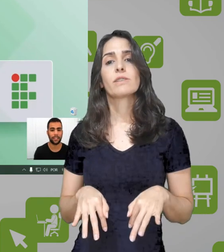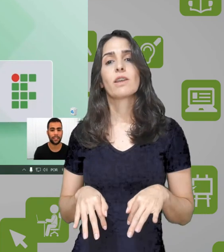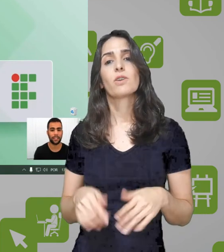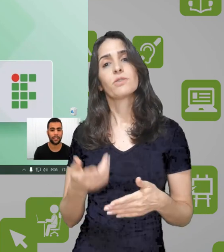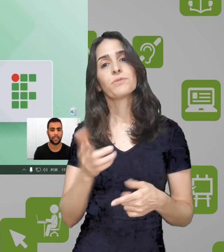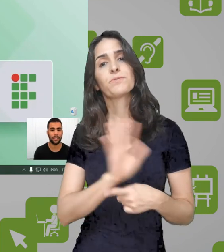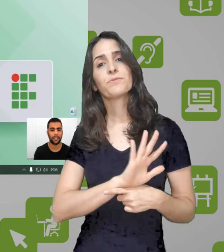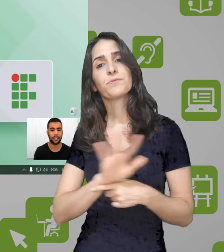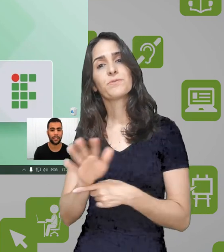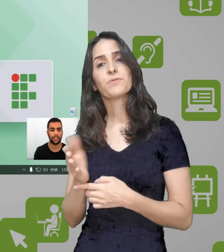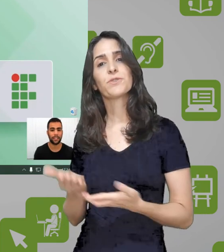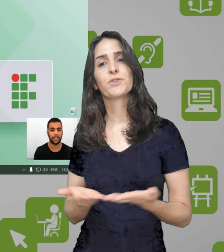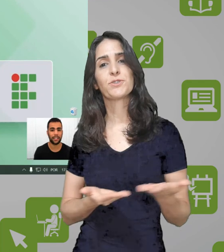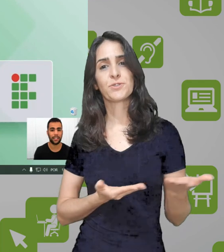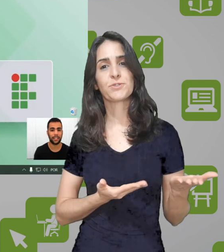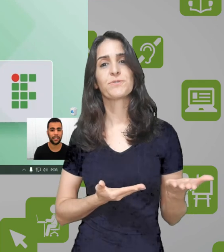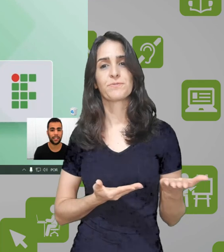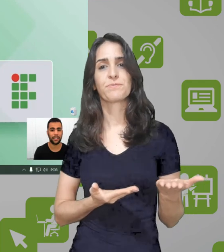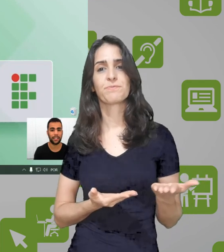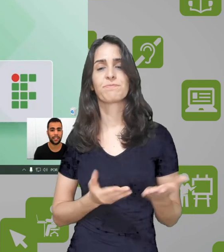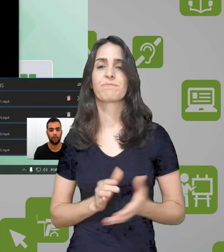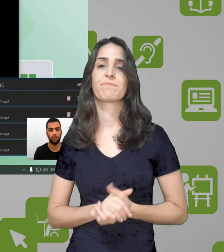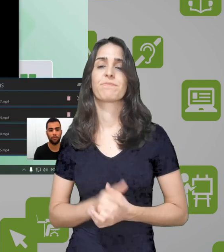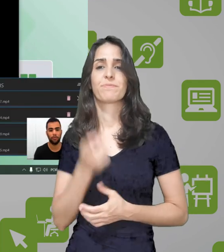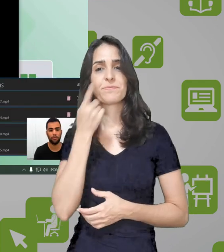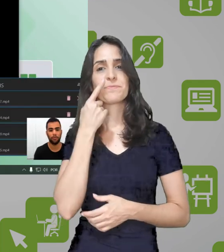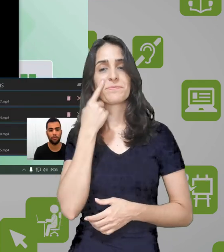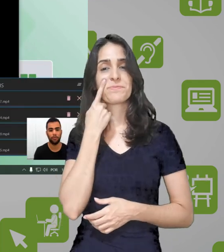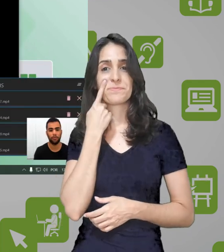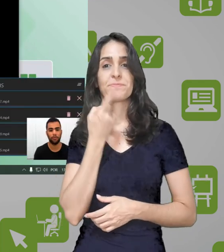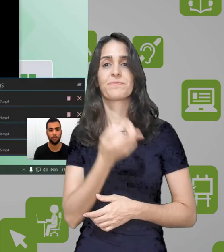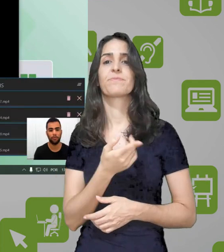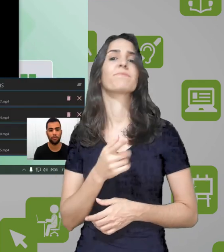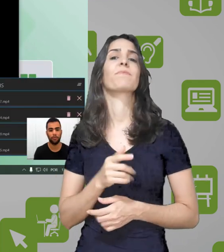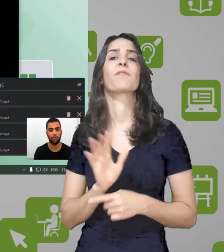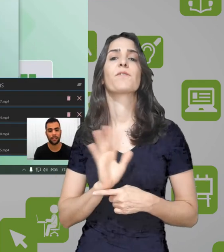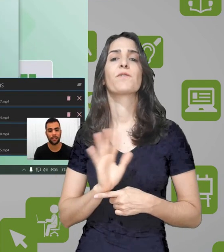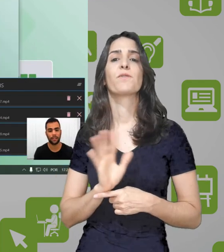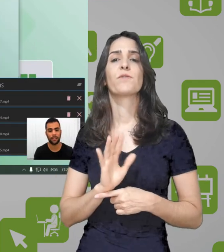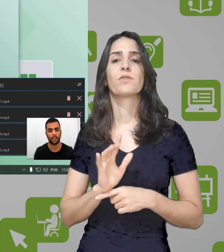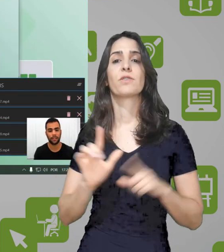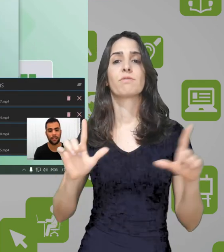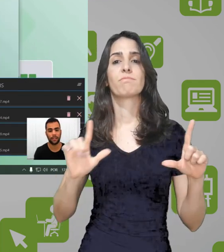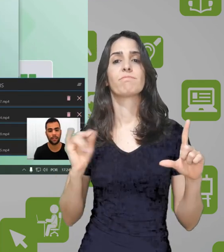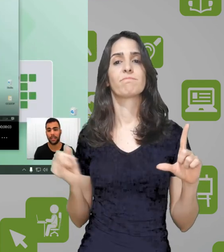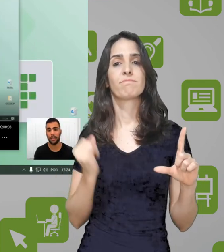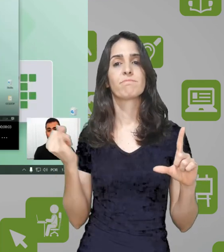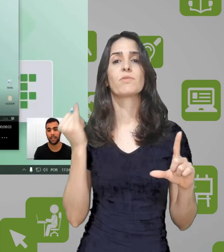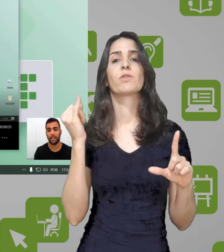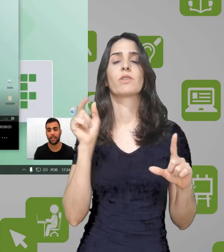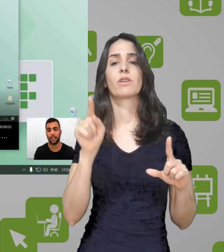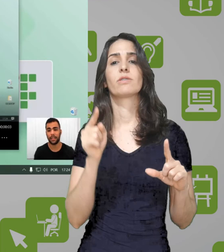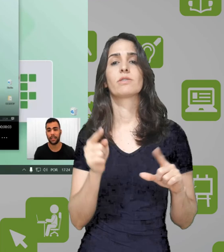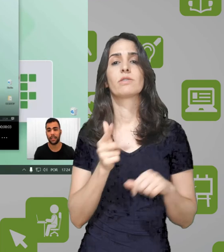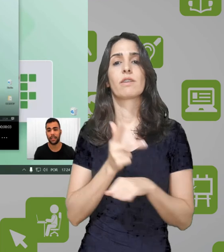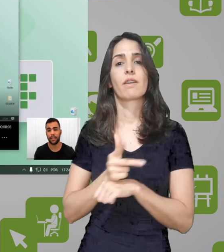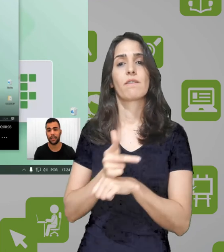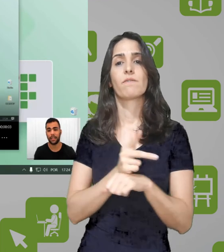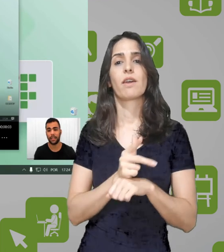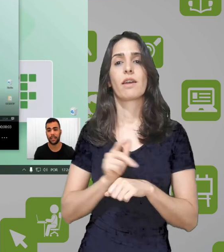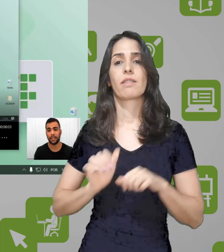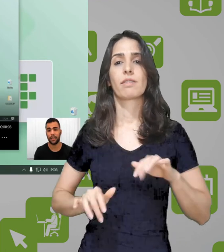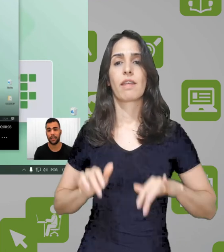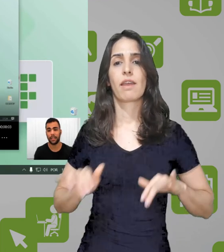finalizar. Finalizei. Aqui ficou o vídeo de como que ficou a minha gravação. Repare a